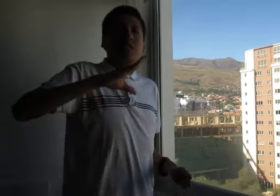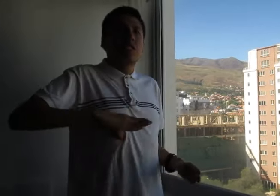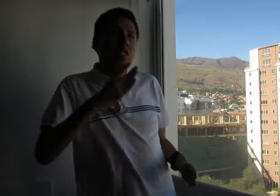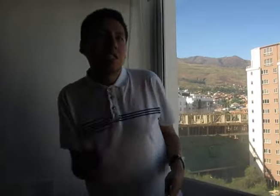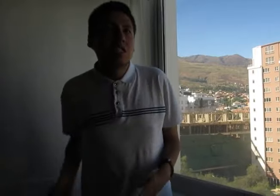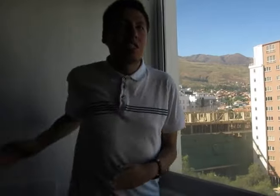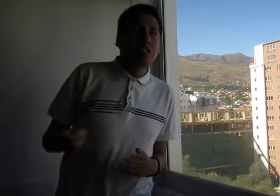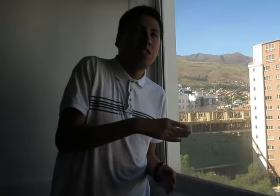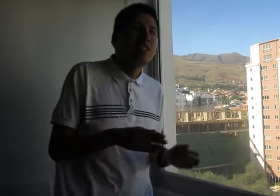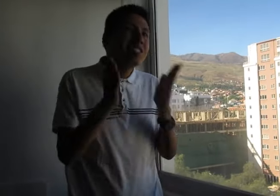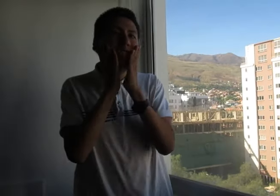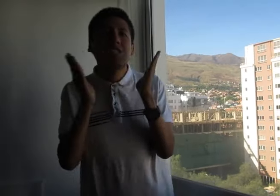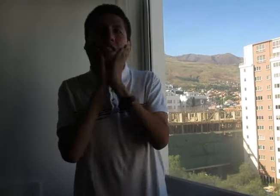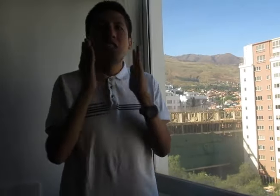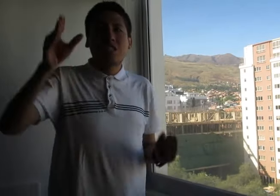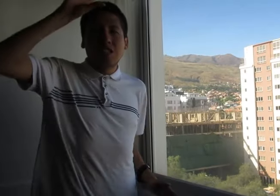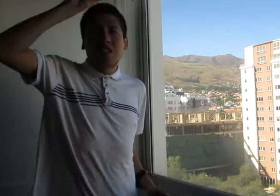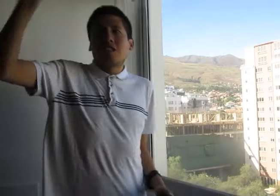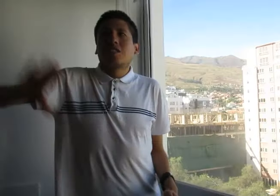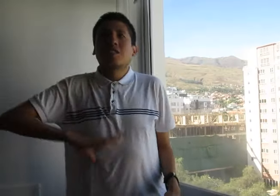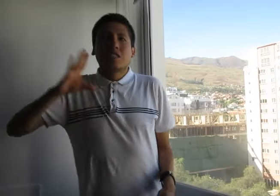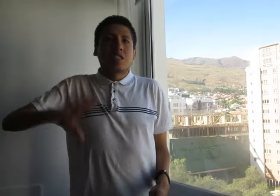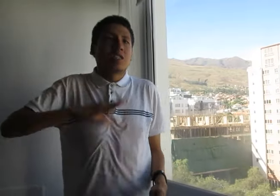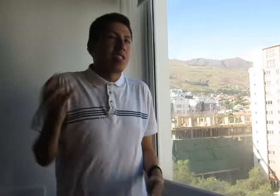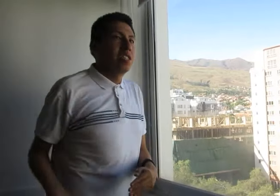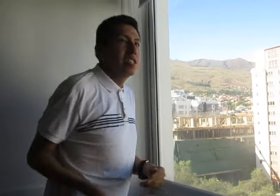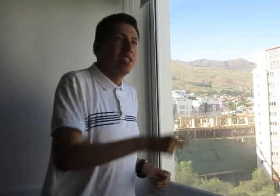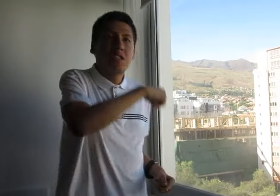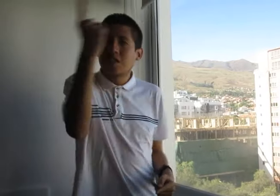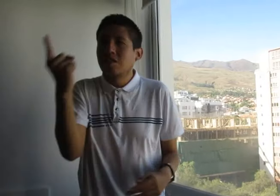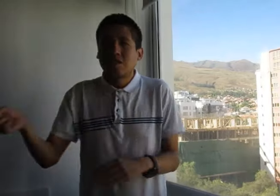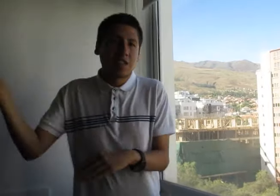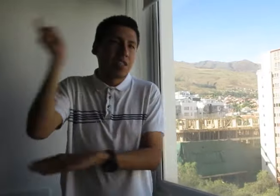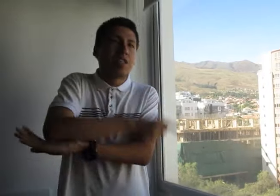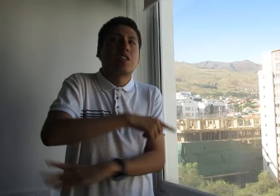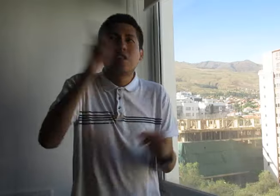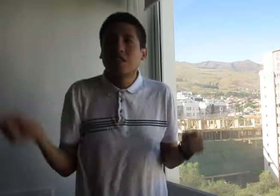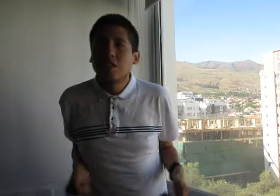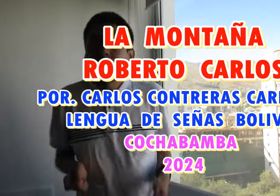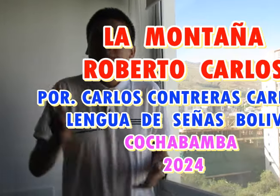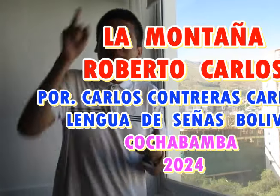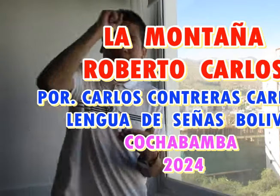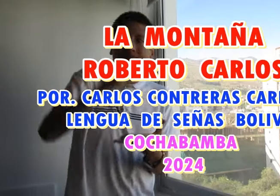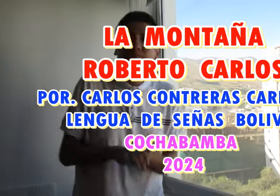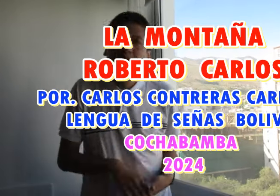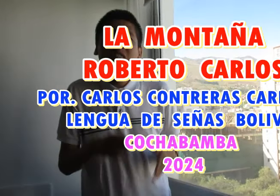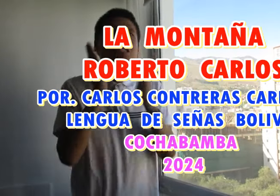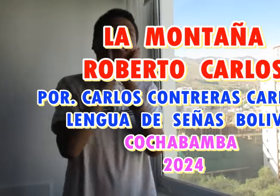Señor te agradezco